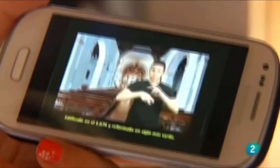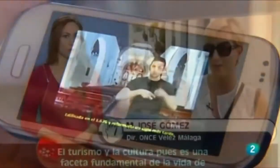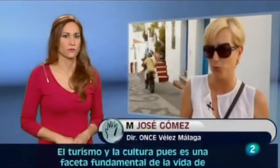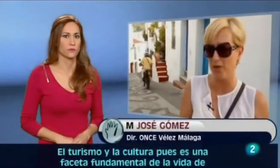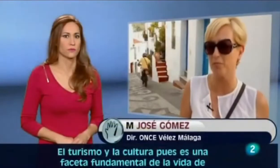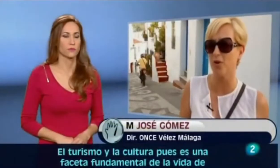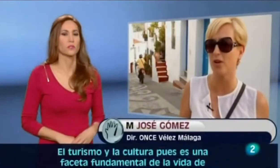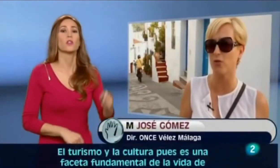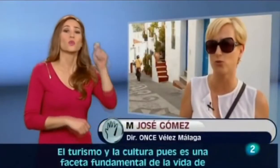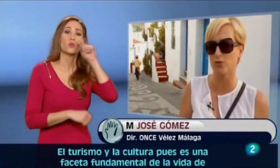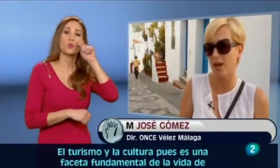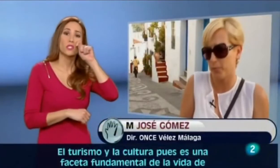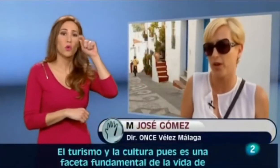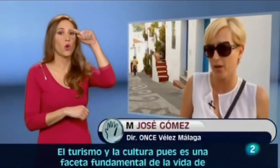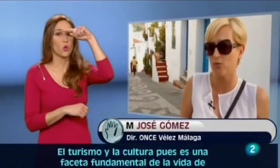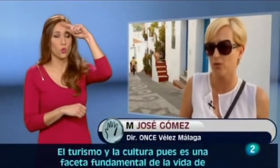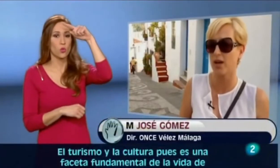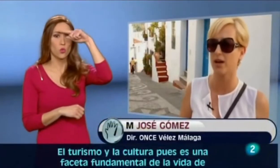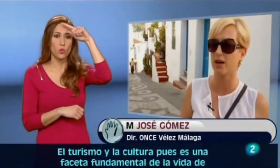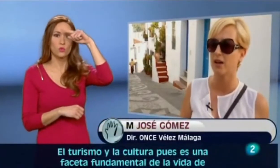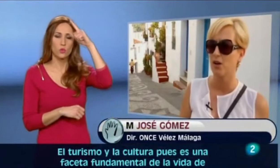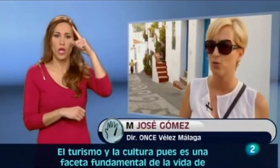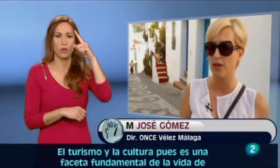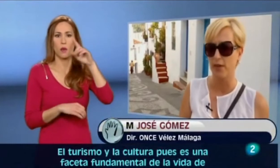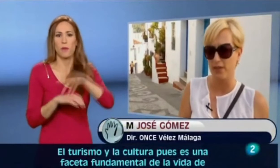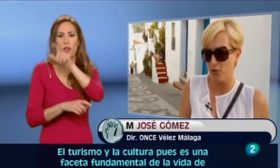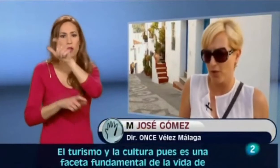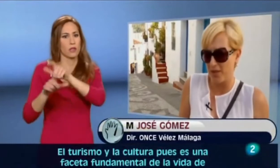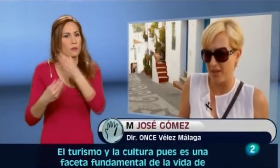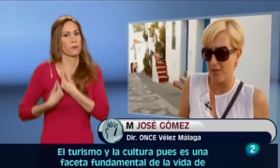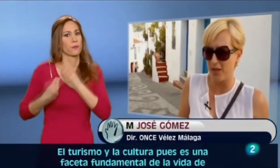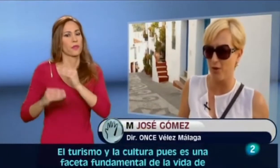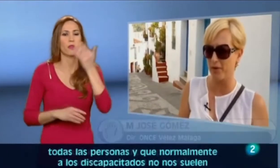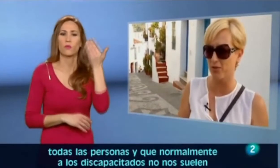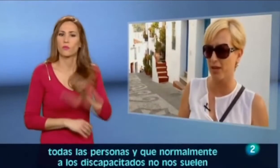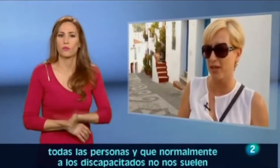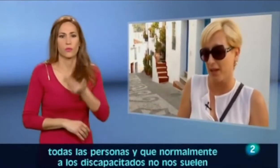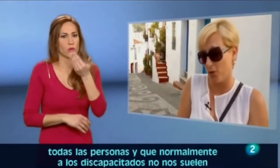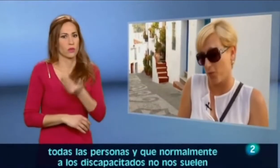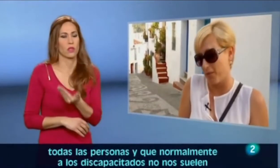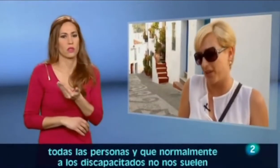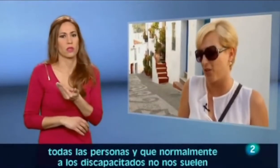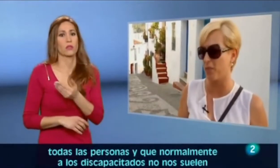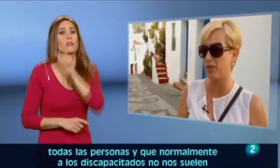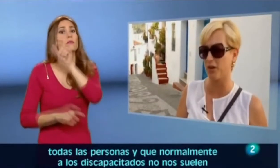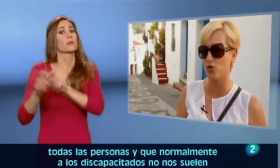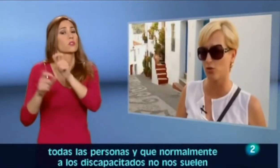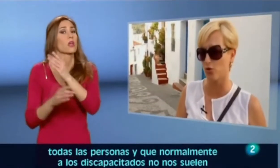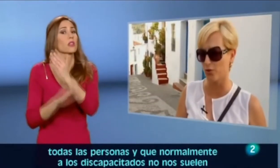El turismo y la cultura es una faceta fundamental de la vida de todas las personas y que normalmente a los discapacitados no nos